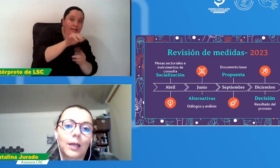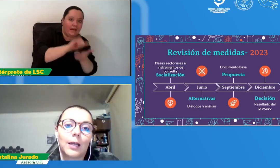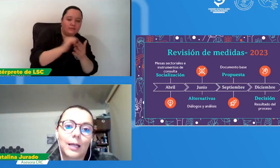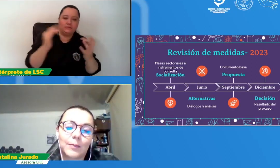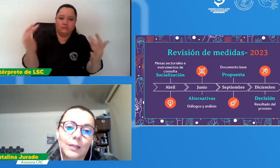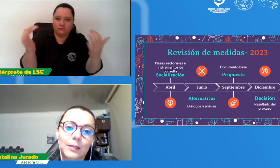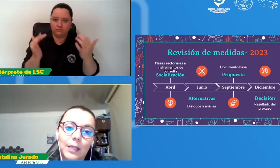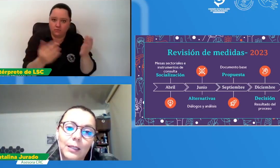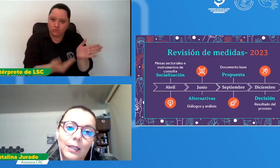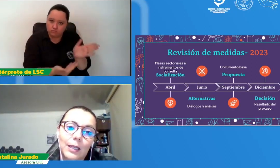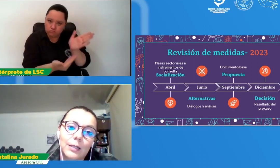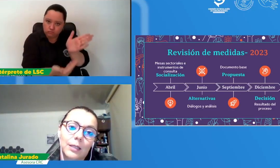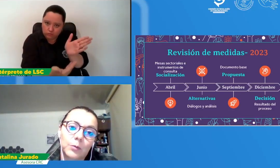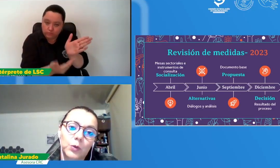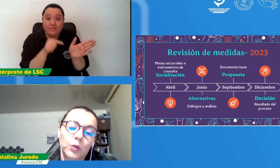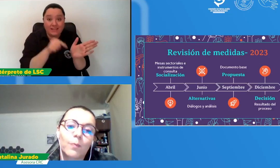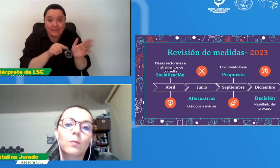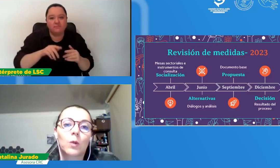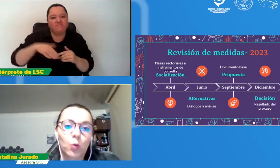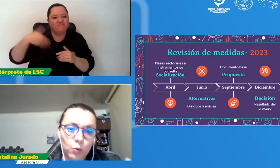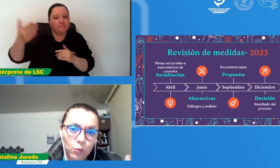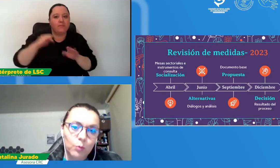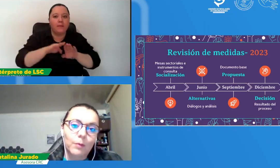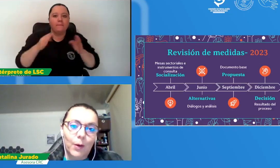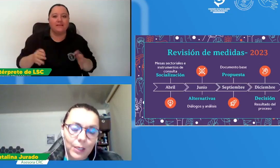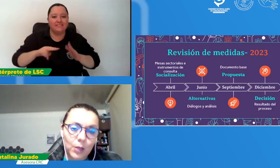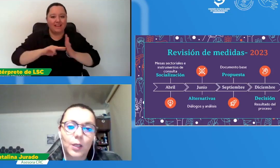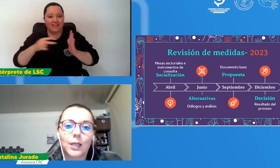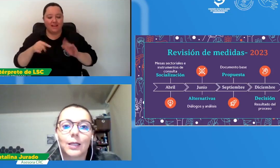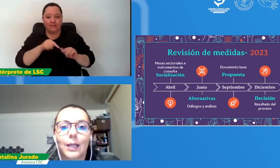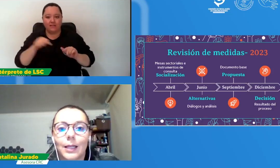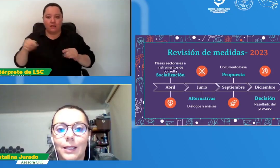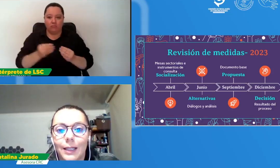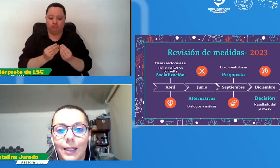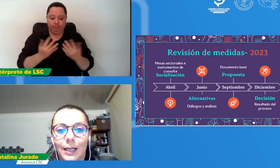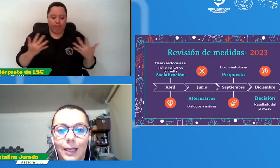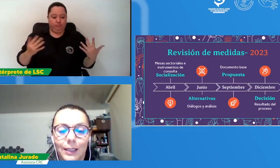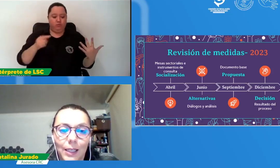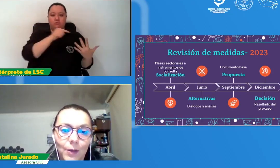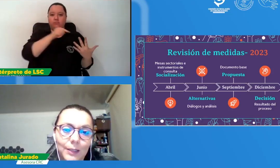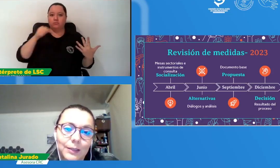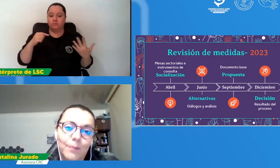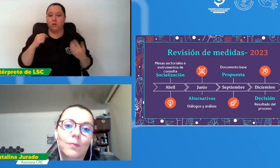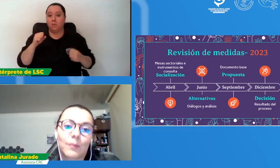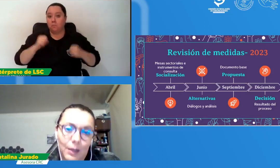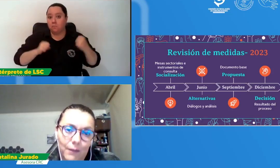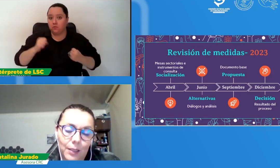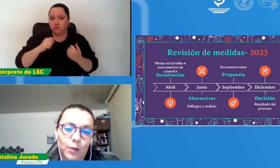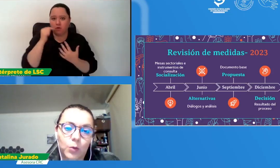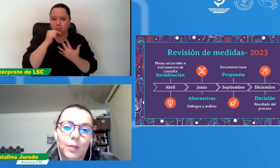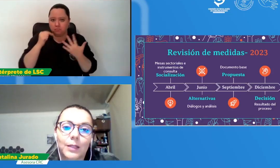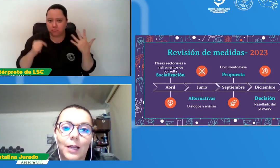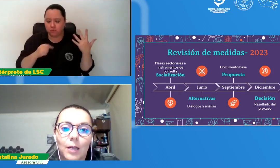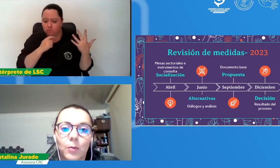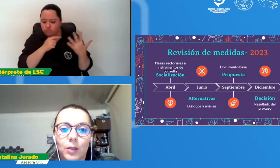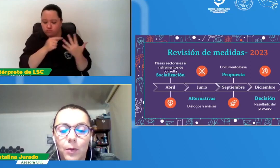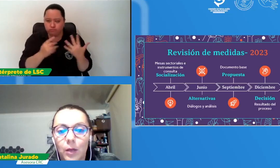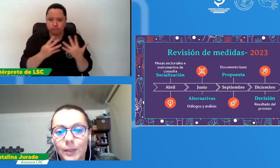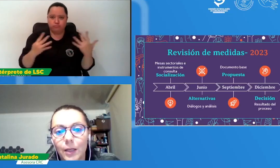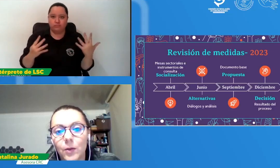en las mesas técnicas, realizaremos un abanico de alternativas referente justamente al árbol de problemas que logremos